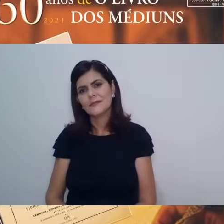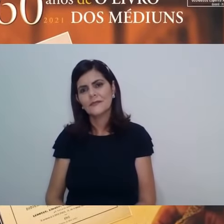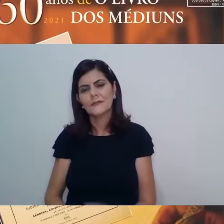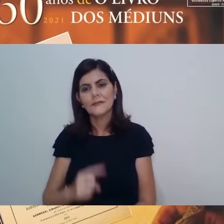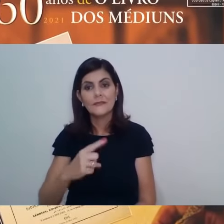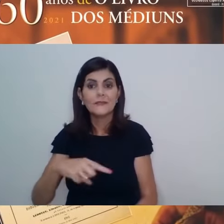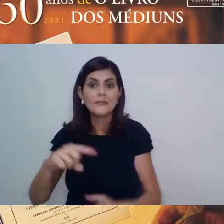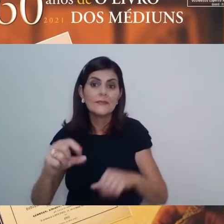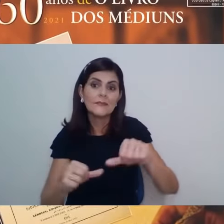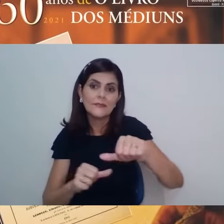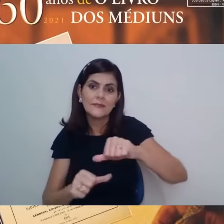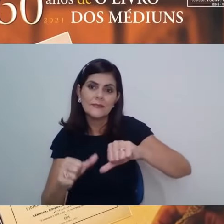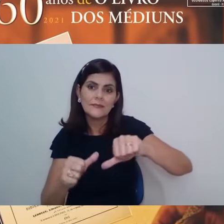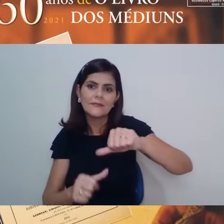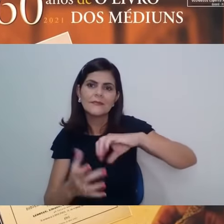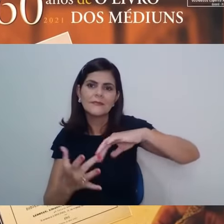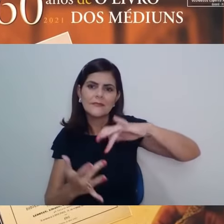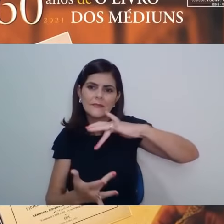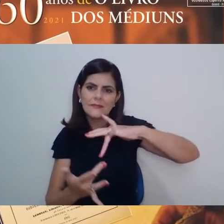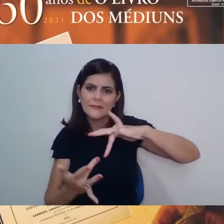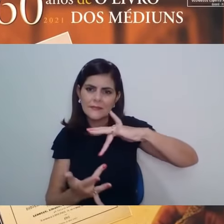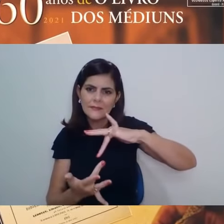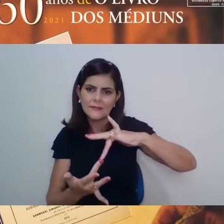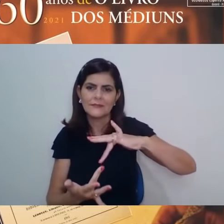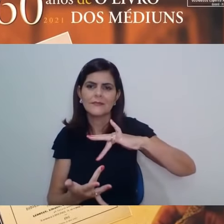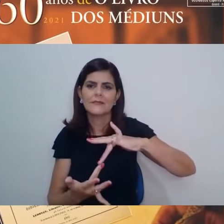íntima, que ali apenas começava.